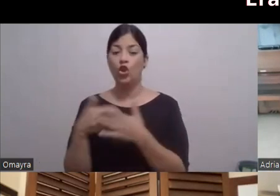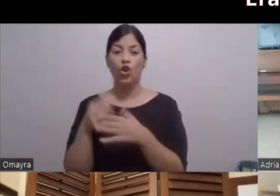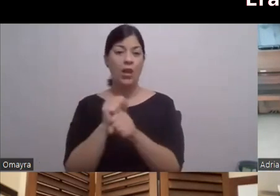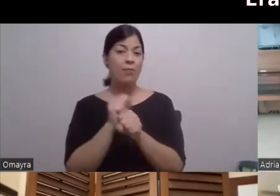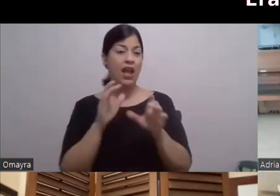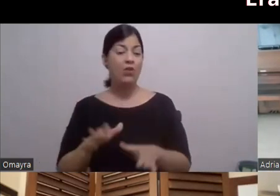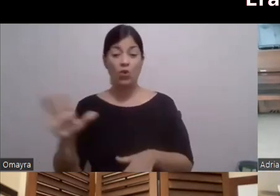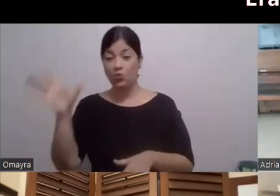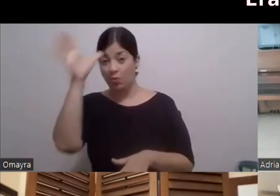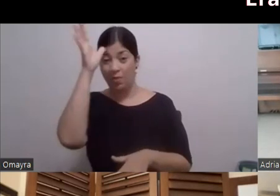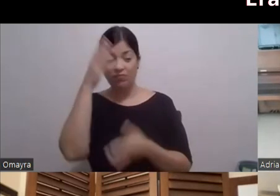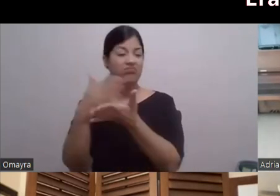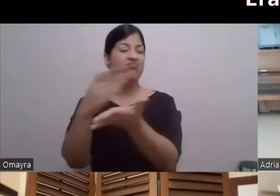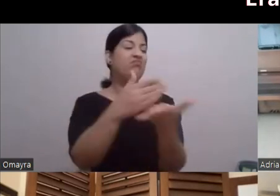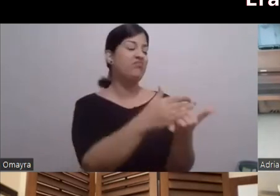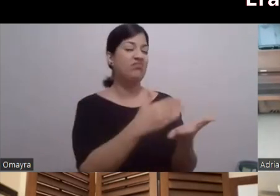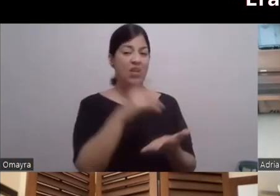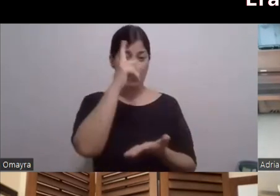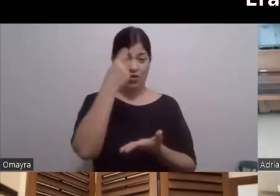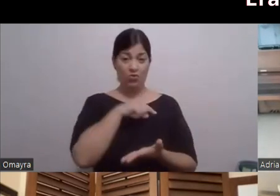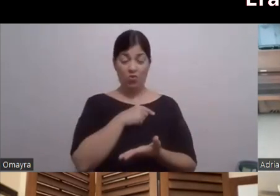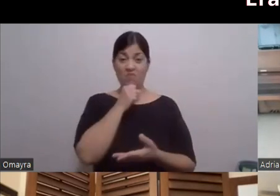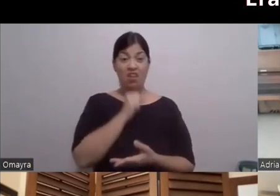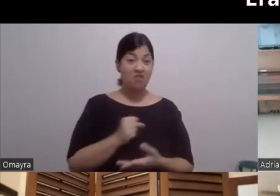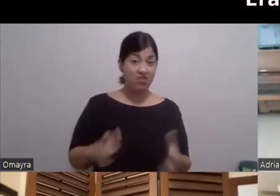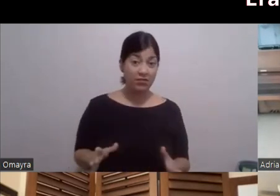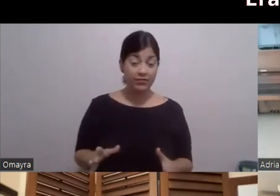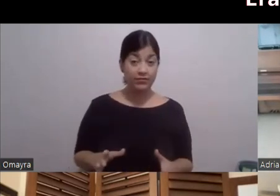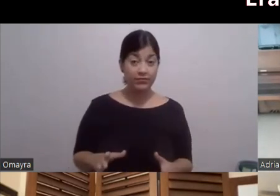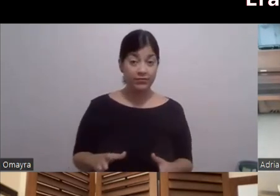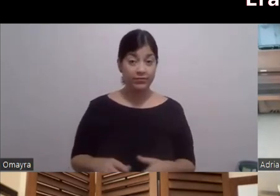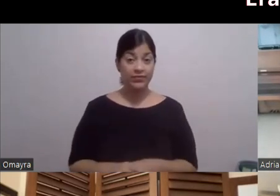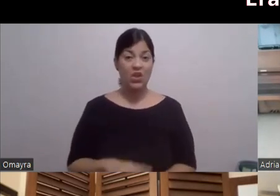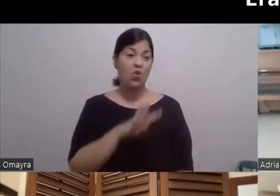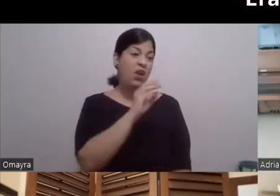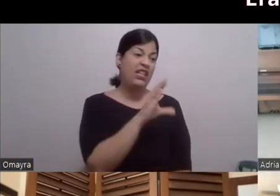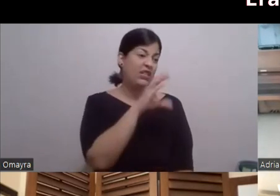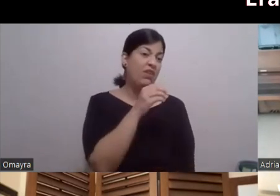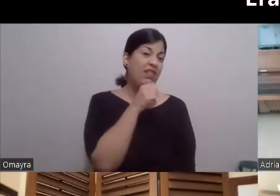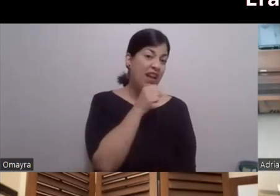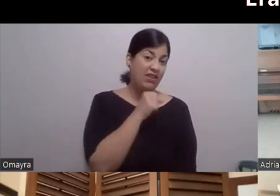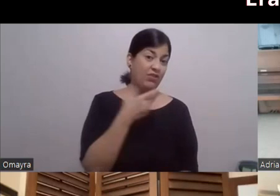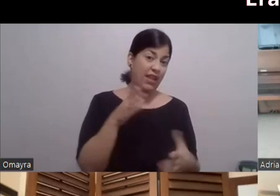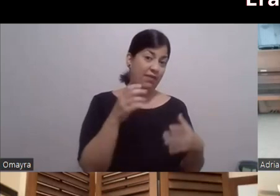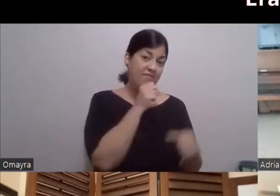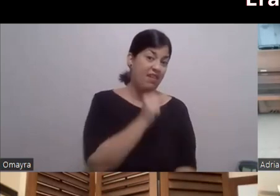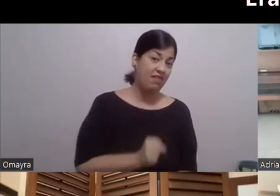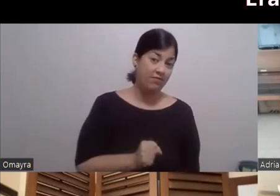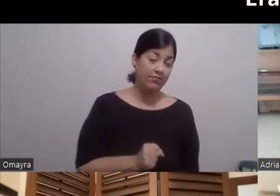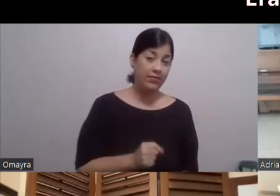Ya en esa época 30, 40 años Ya la gente Ya era vieja Ya estaban acabadas Y mi personaje Tenía tuberculosis